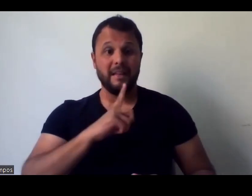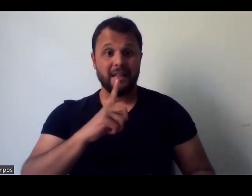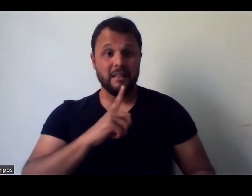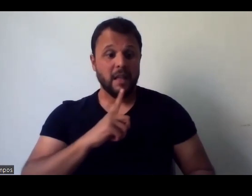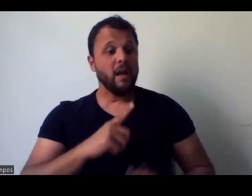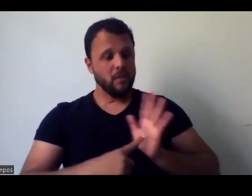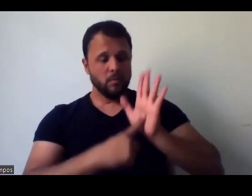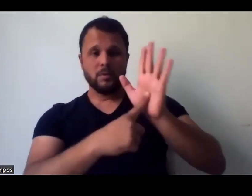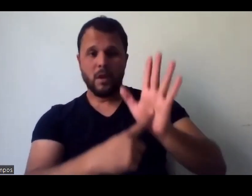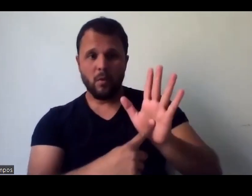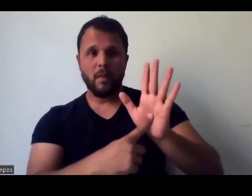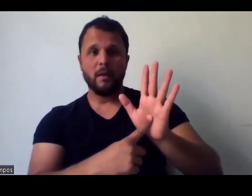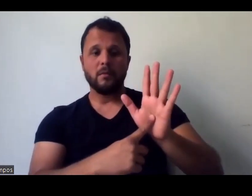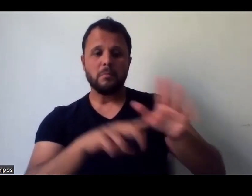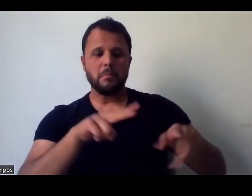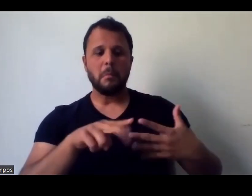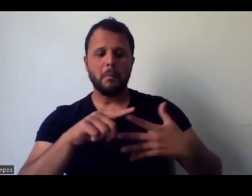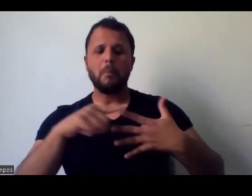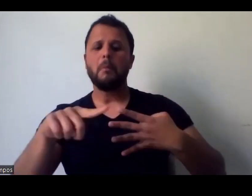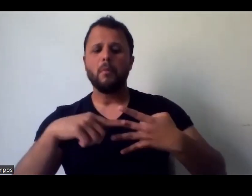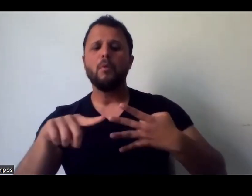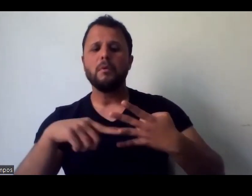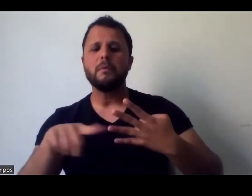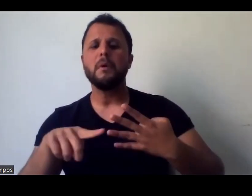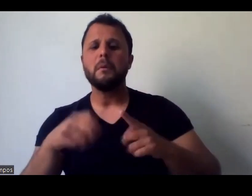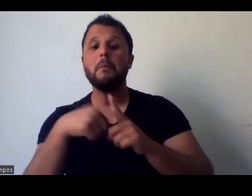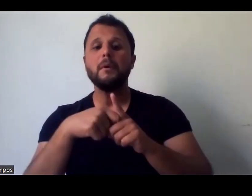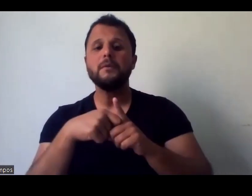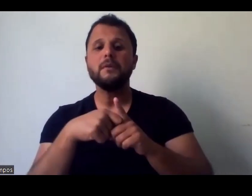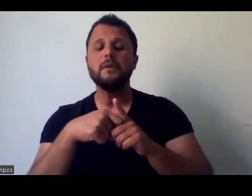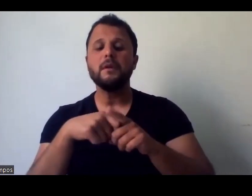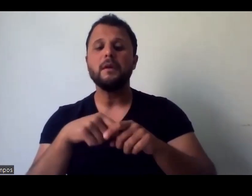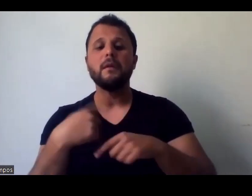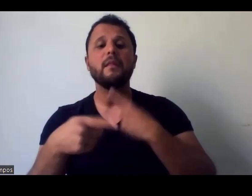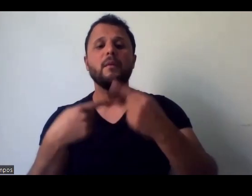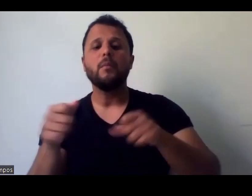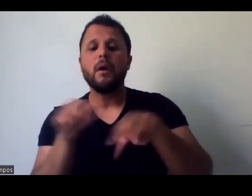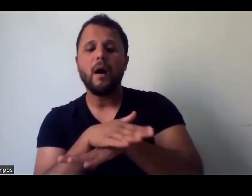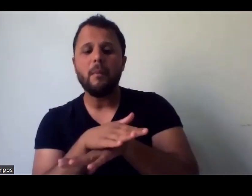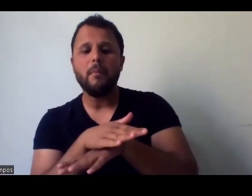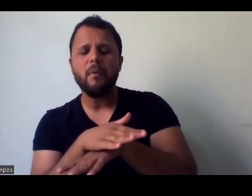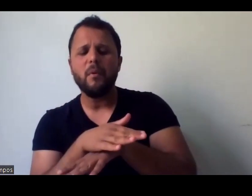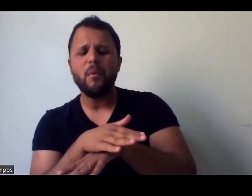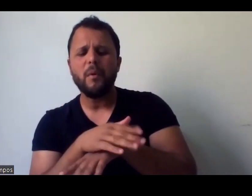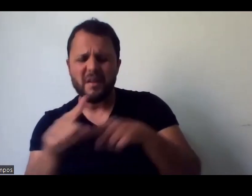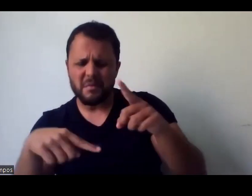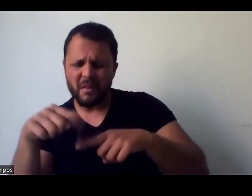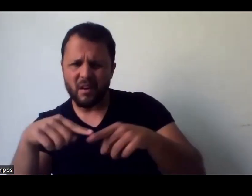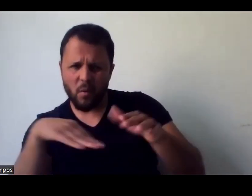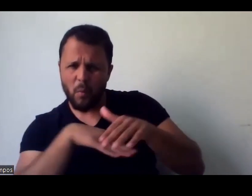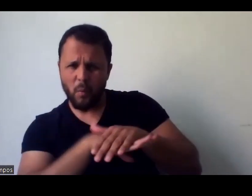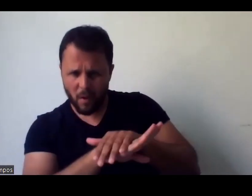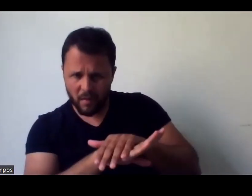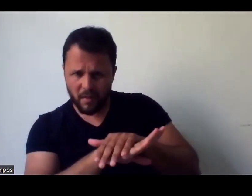um tempo, o problema é agora, e aí, pra onde que vai agora, vamos guardar isso, e nós temos o problema do